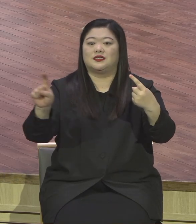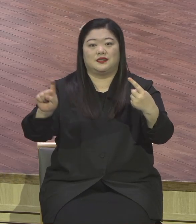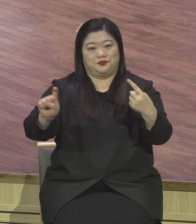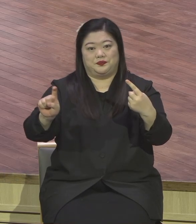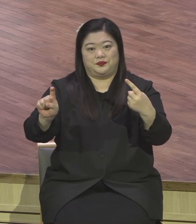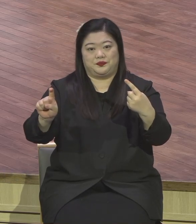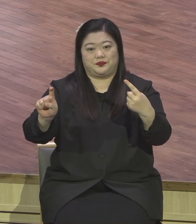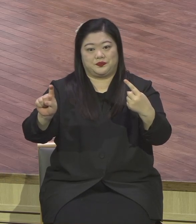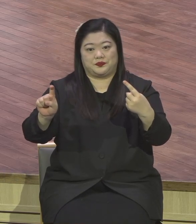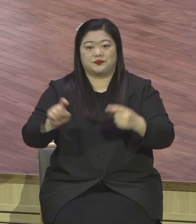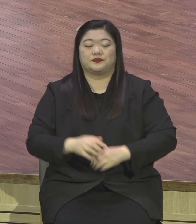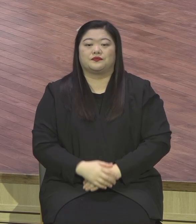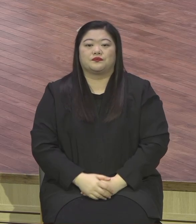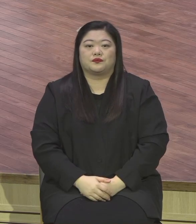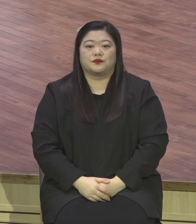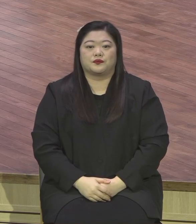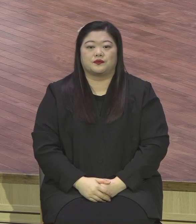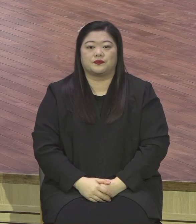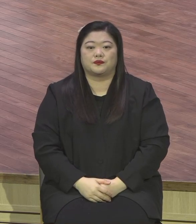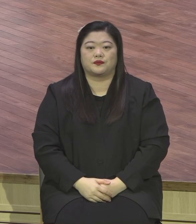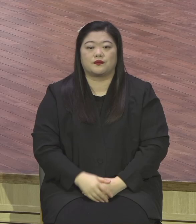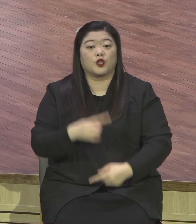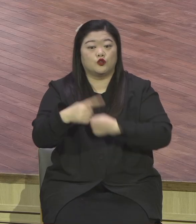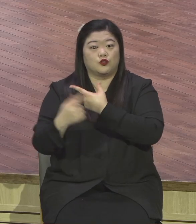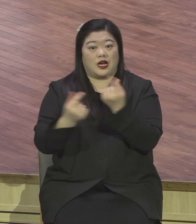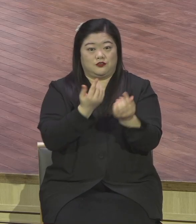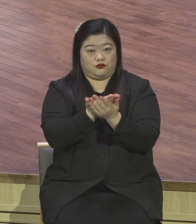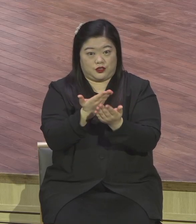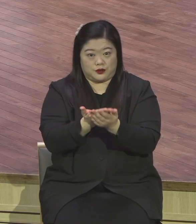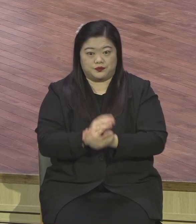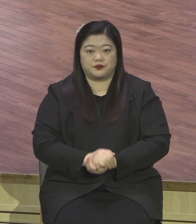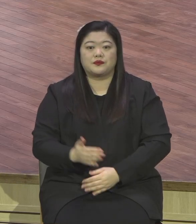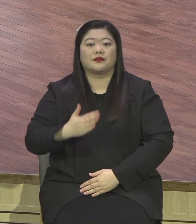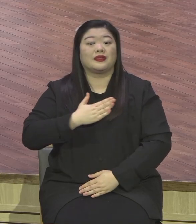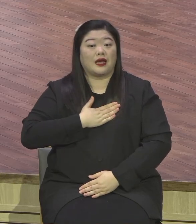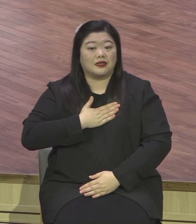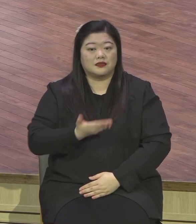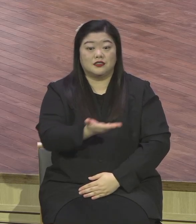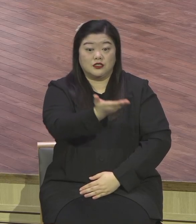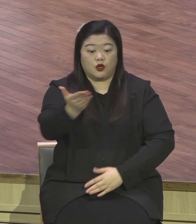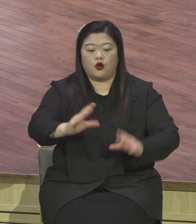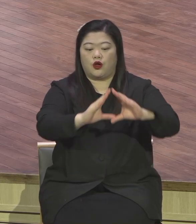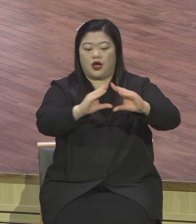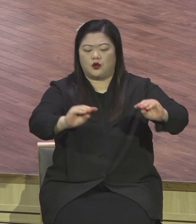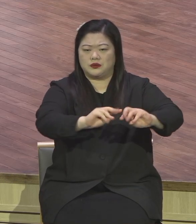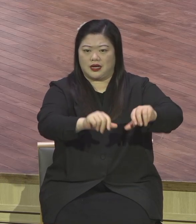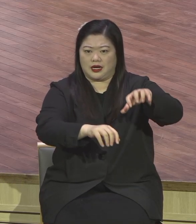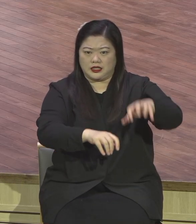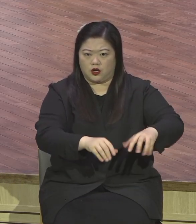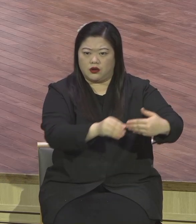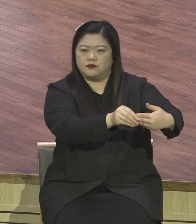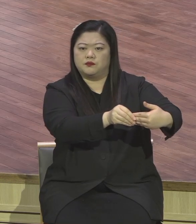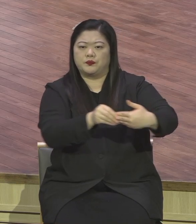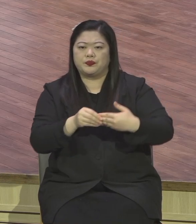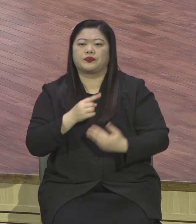10절 읽겠습니다. 나는 너를 애굽당해서 인도하여 낸 여호와 내 하나님이니